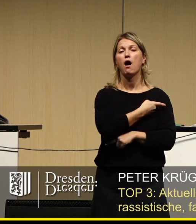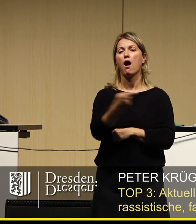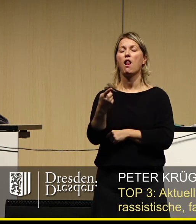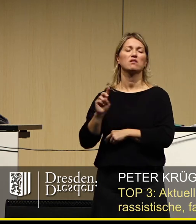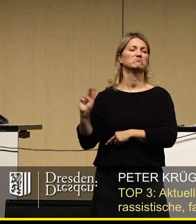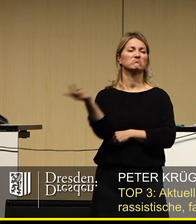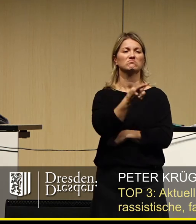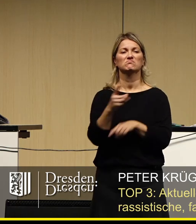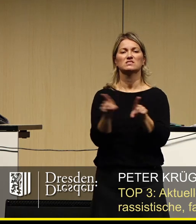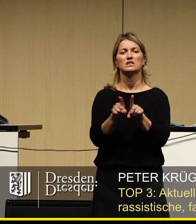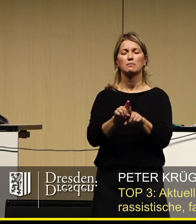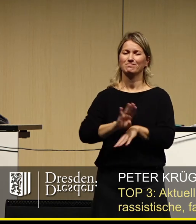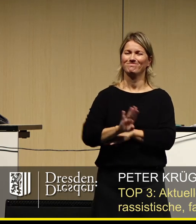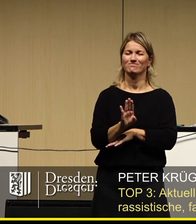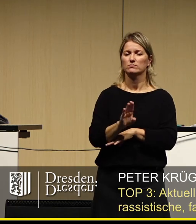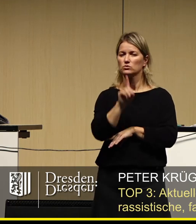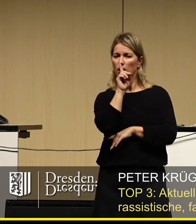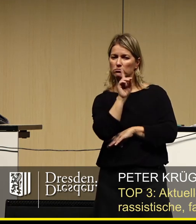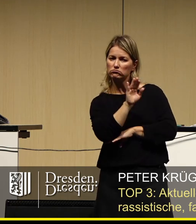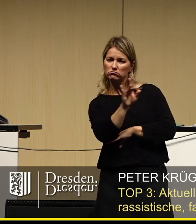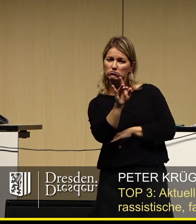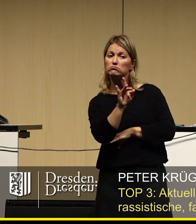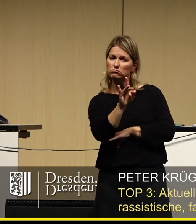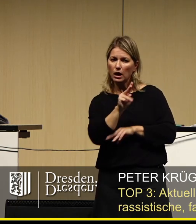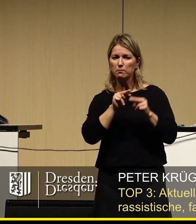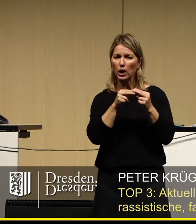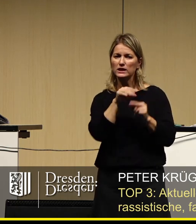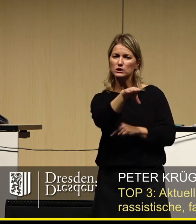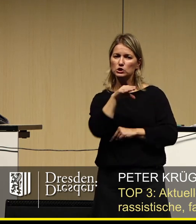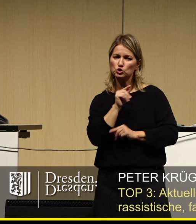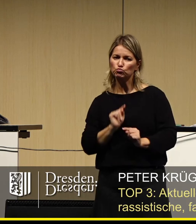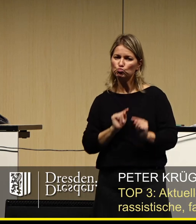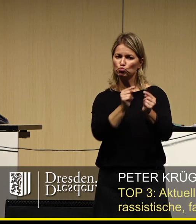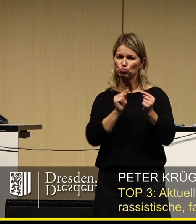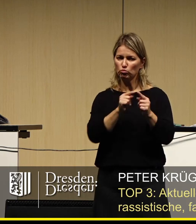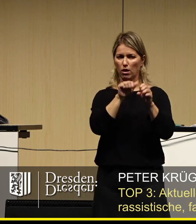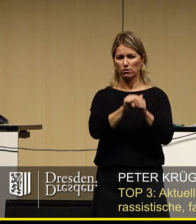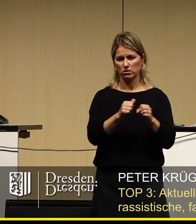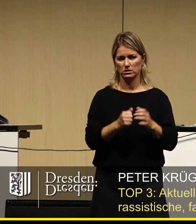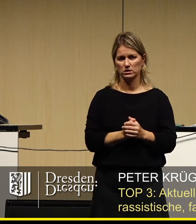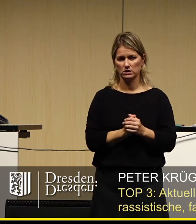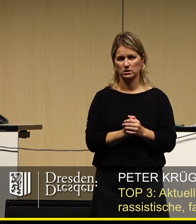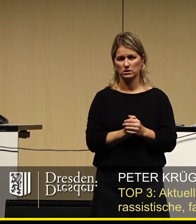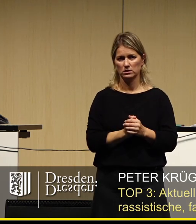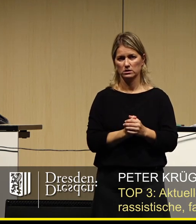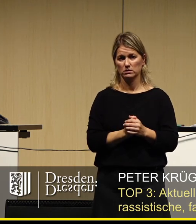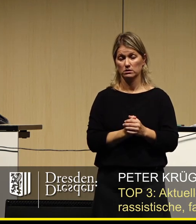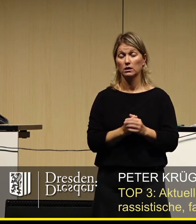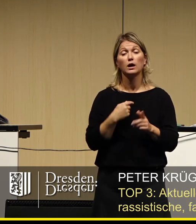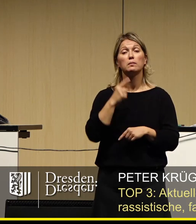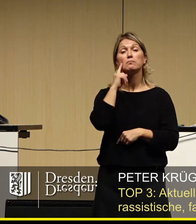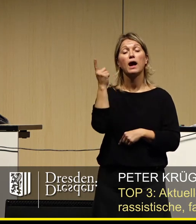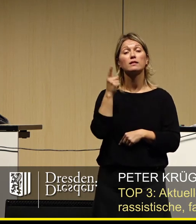scheren, sondern zu schauen, mit welchen man vielleicht sich noch politisch auseinandersetzen und diskutieren kann. Es bedeutet nicht, jede